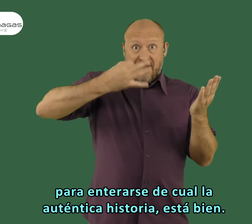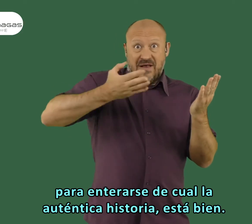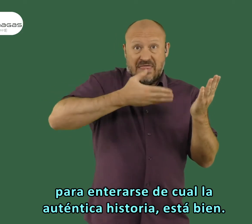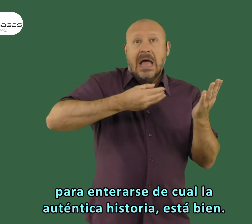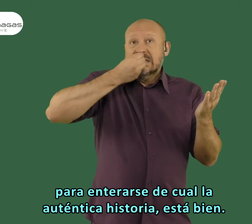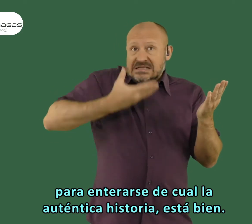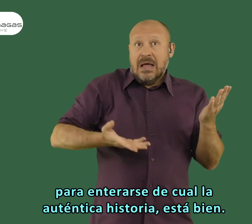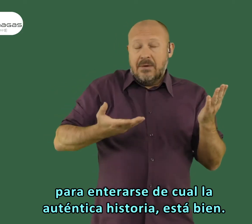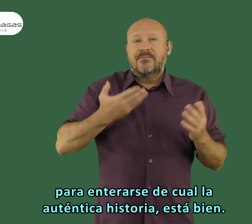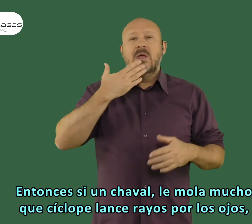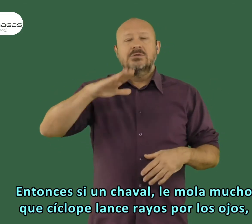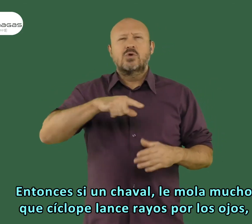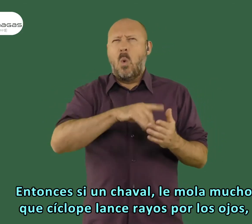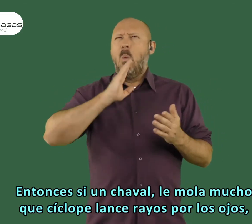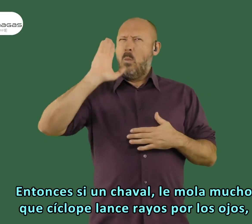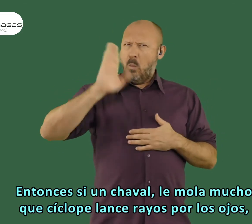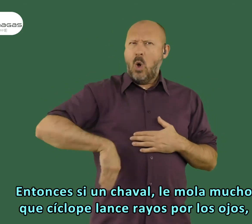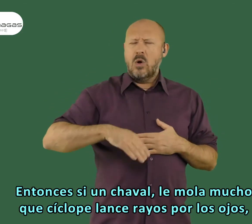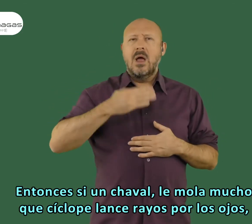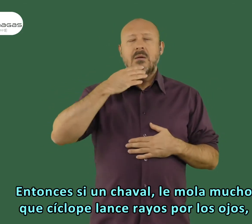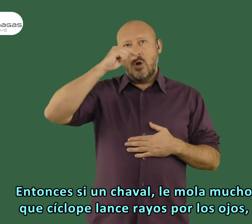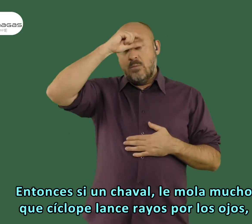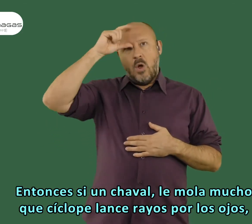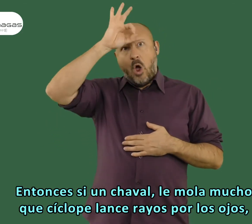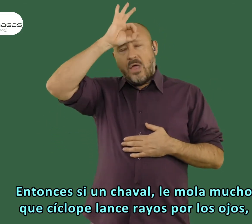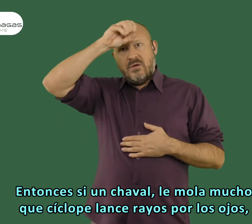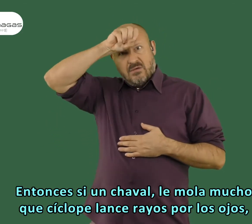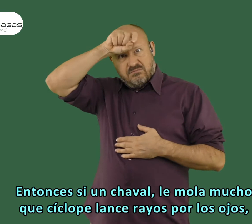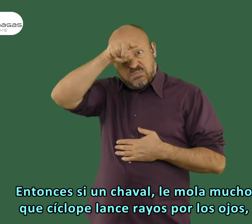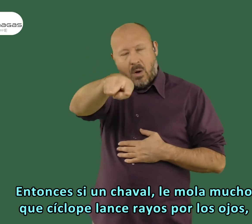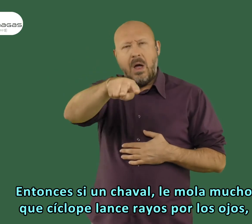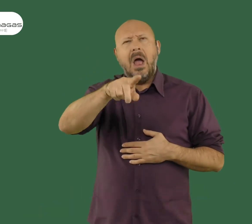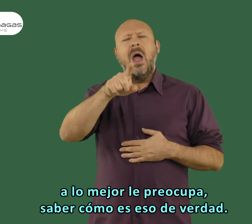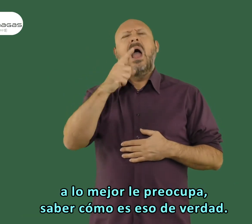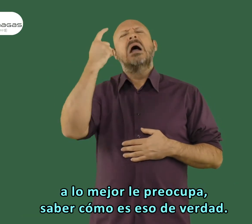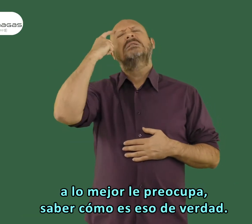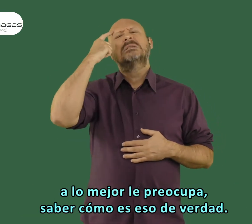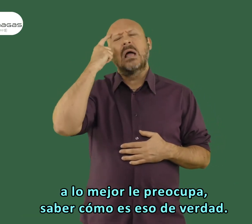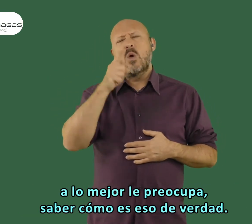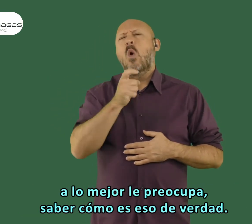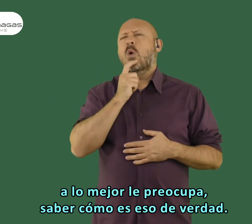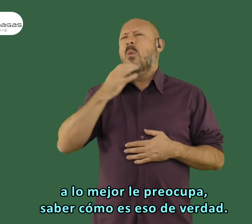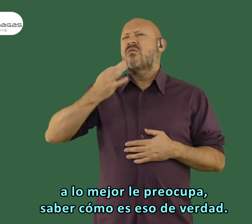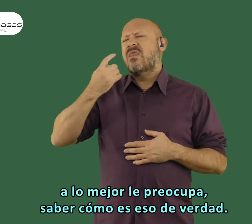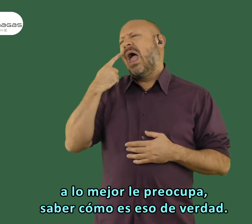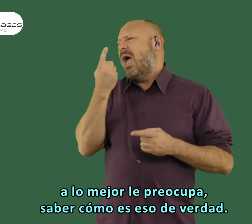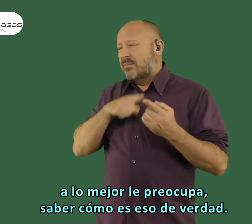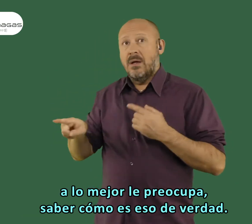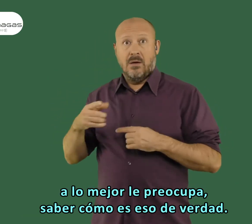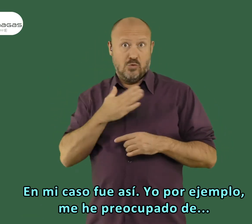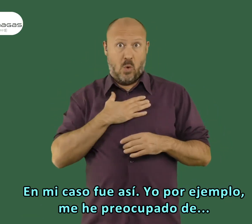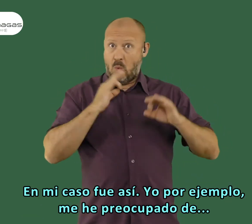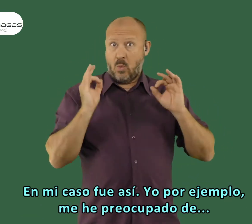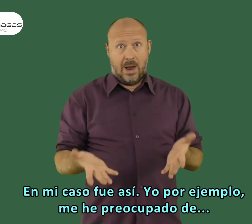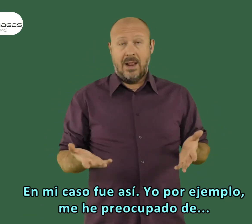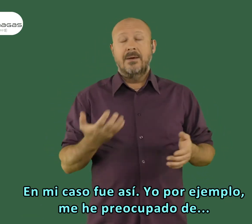de cuál fue la auténtica historia, está bien, ¿no? Entonces, si a chaval le mola mucho que el cíclope lance rayos por los ojos, a lo mejor le preocupa saber cómo es eso